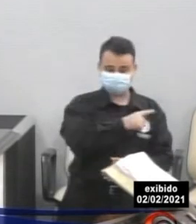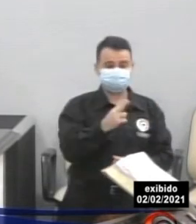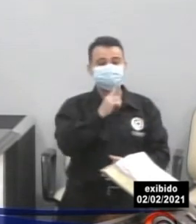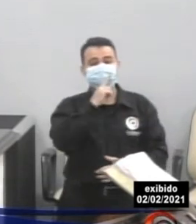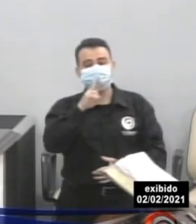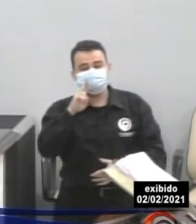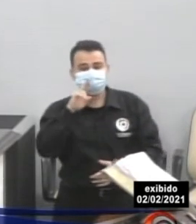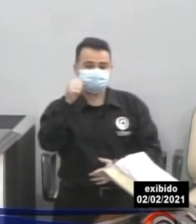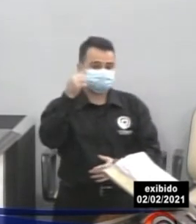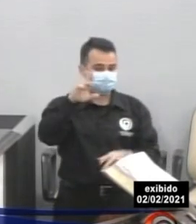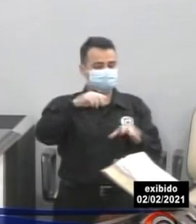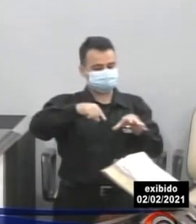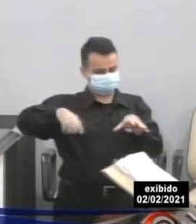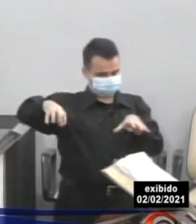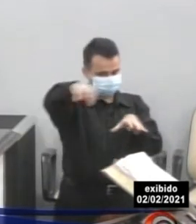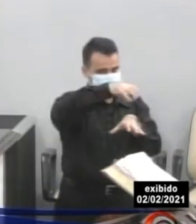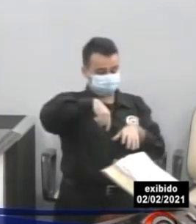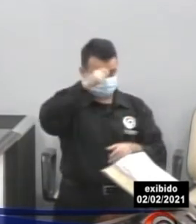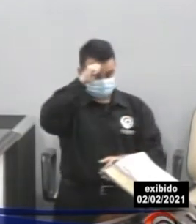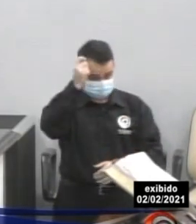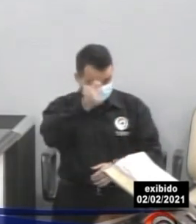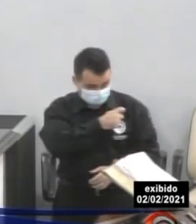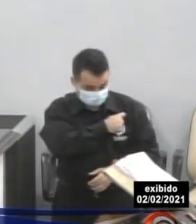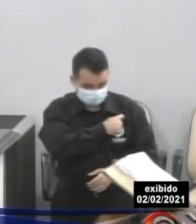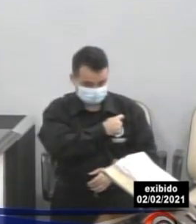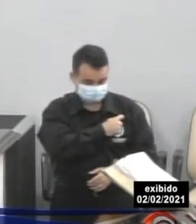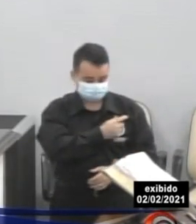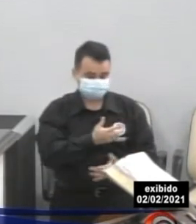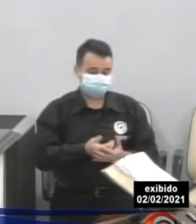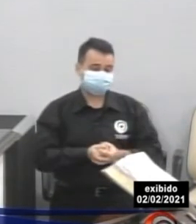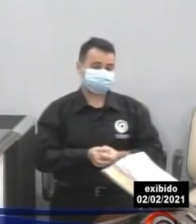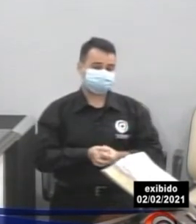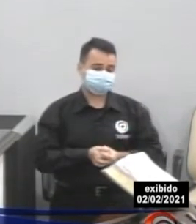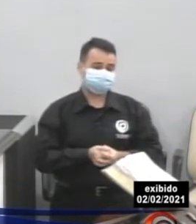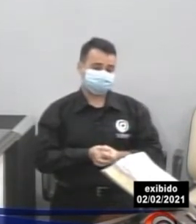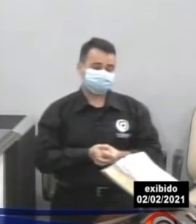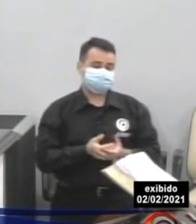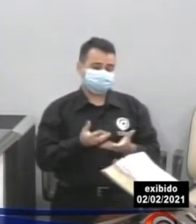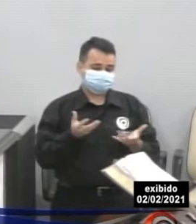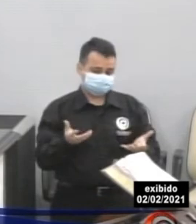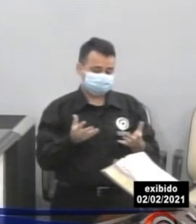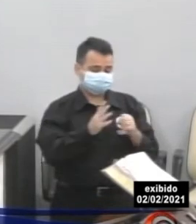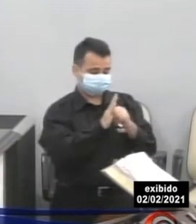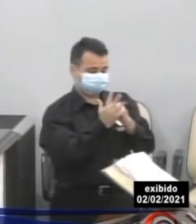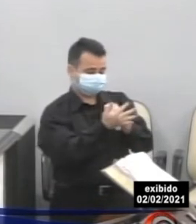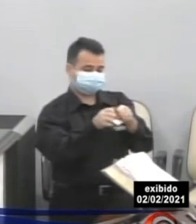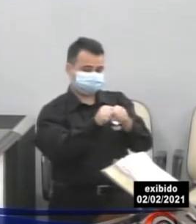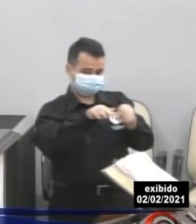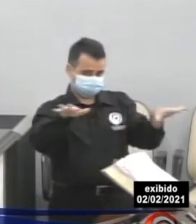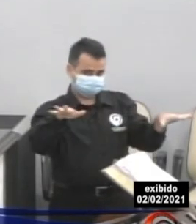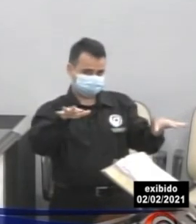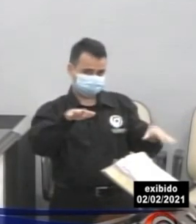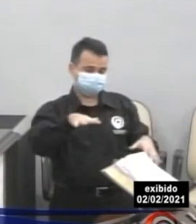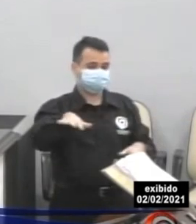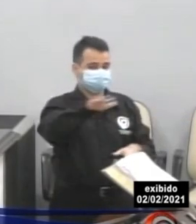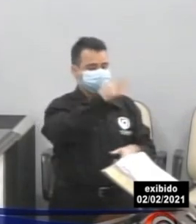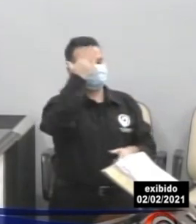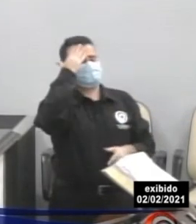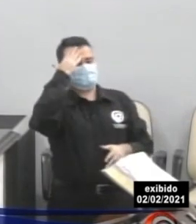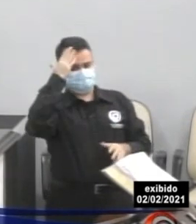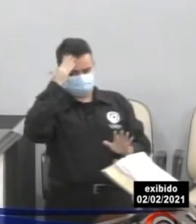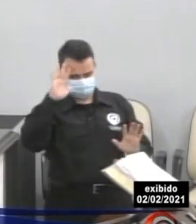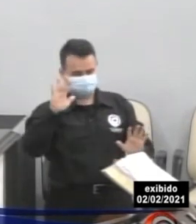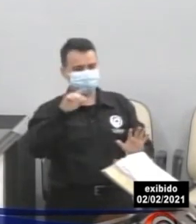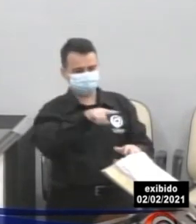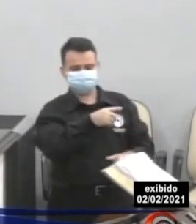restaurantes na nossa cidade. Situação essa, agravada pela pandemia, que nós não negamos, que nós